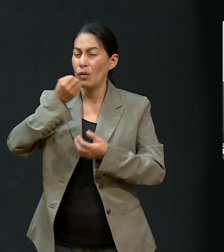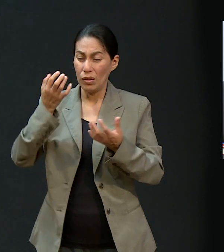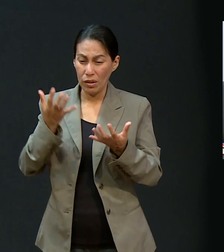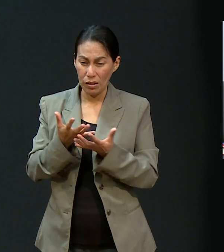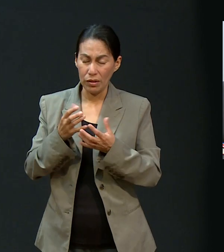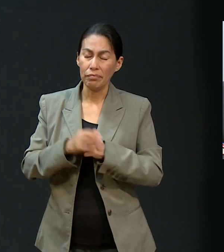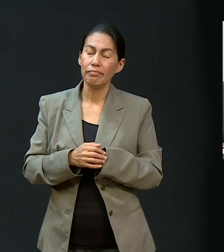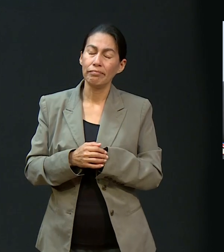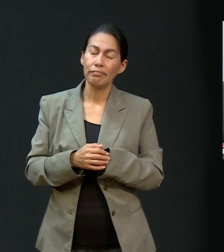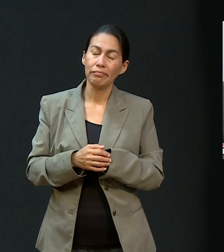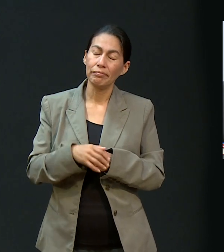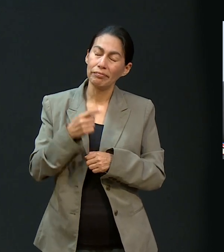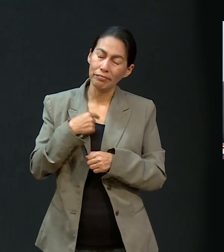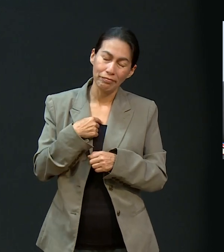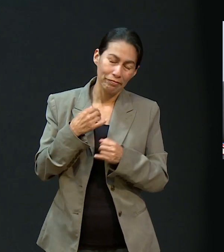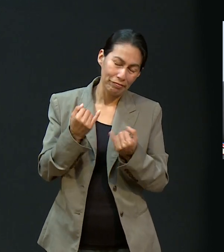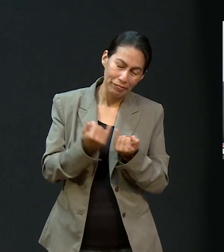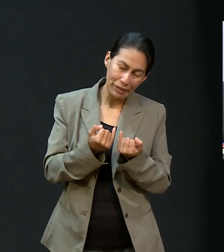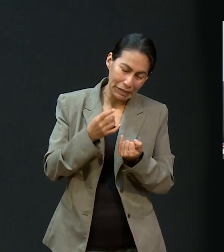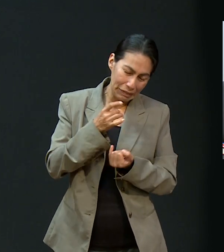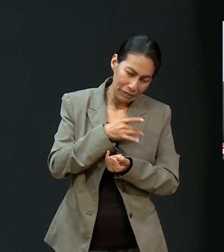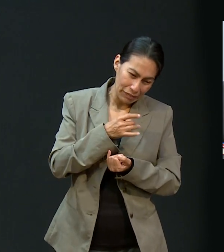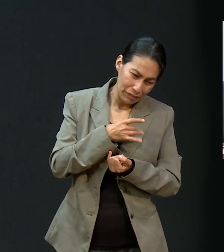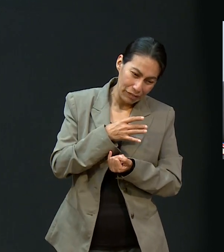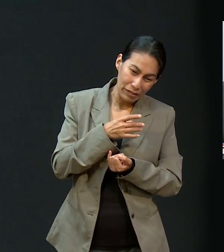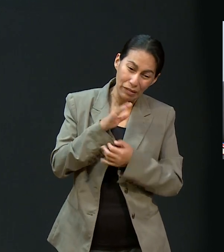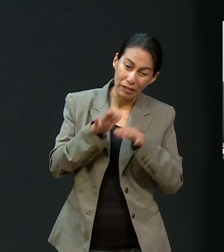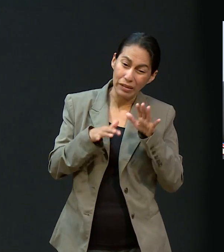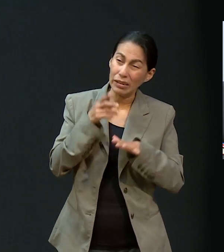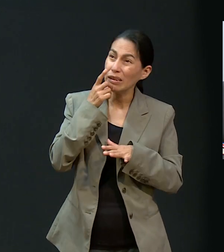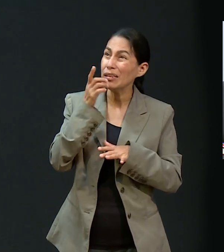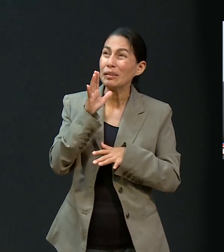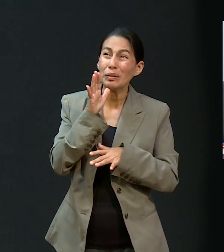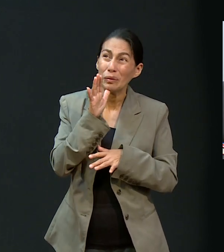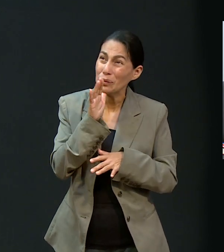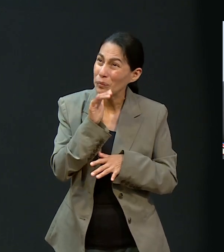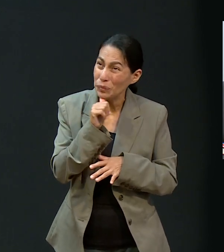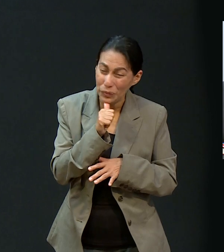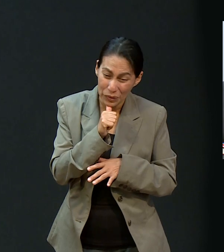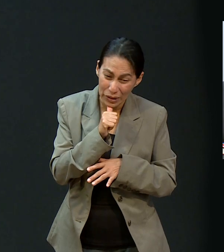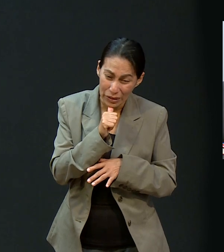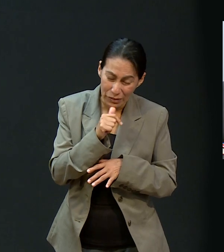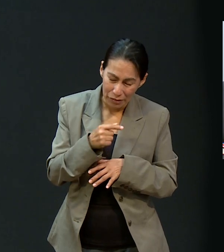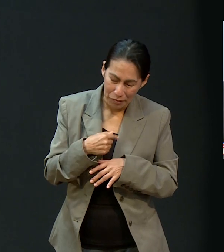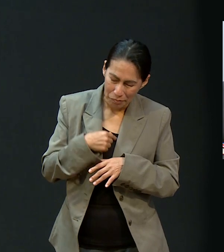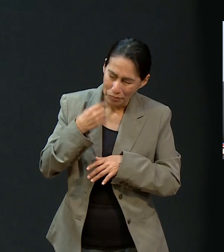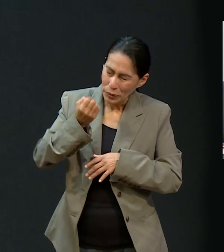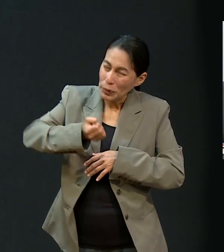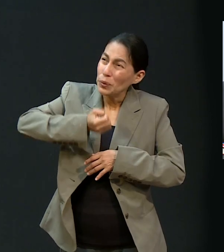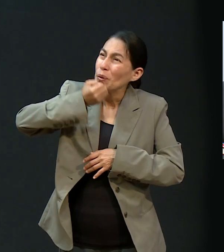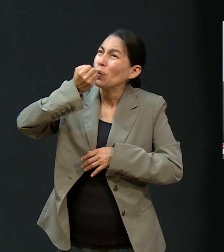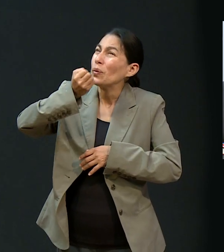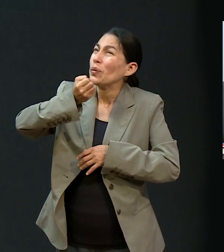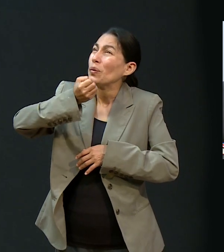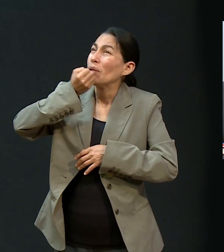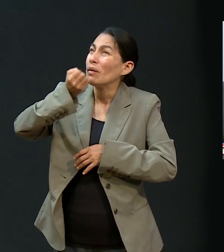seguía teniendo mucho miedo porque dije, no voy a poder. Pero cada vez que sentía que no iba a poder, yo decía, voy a orar